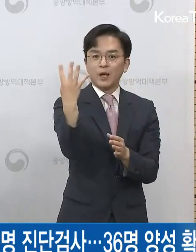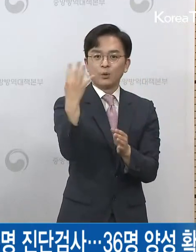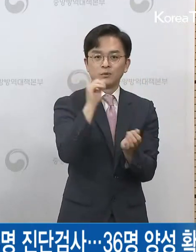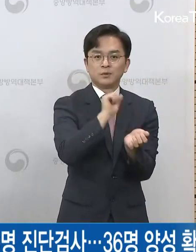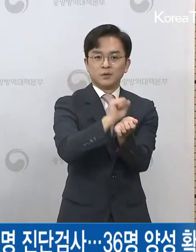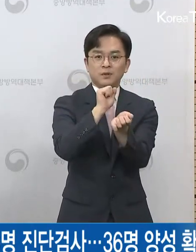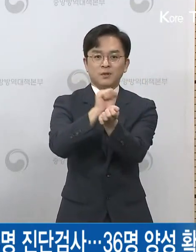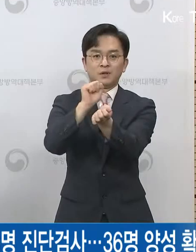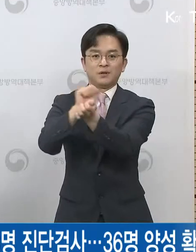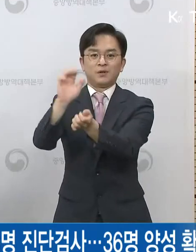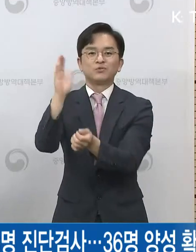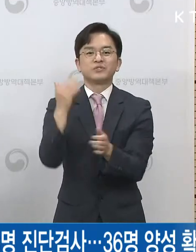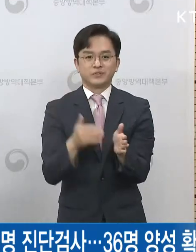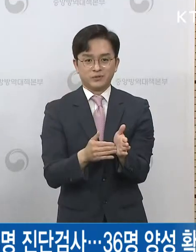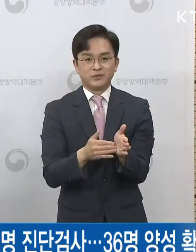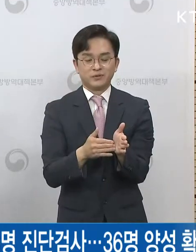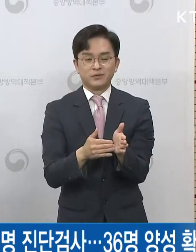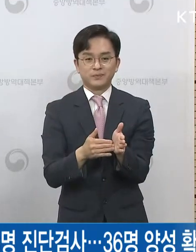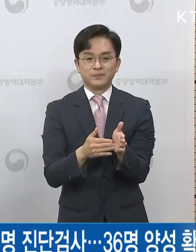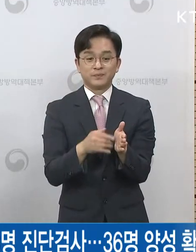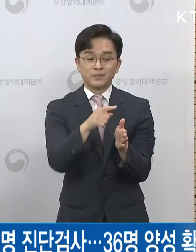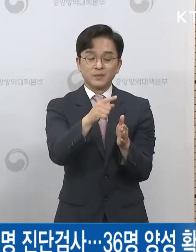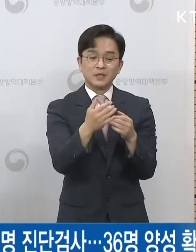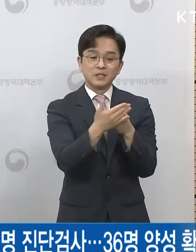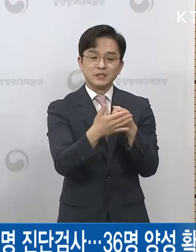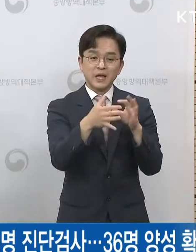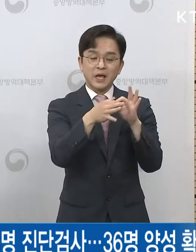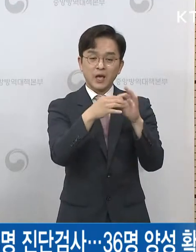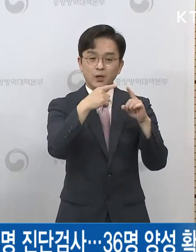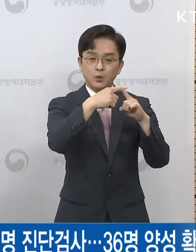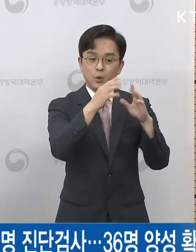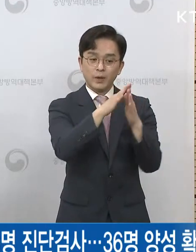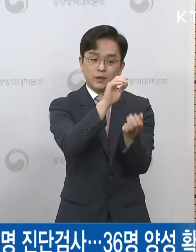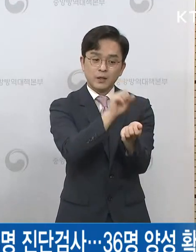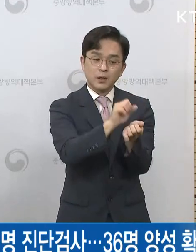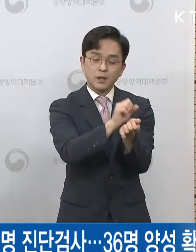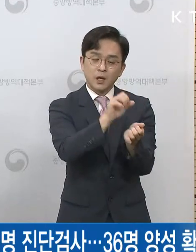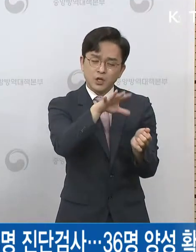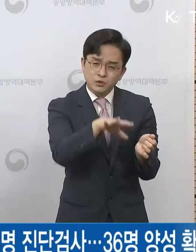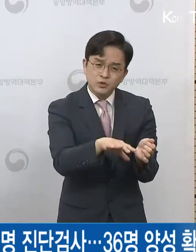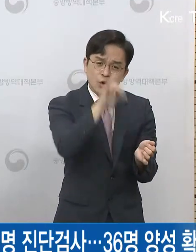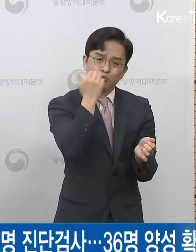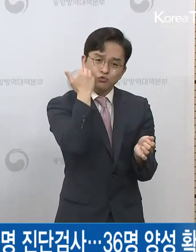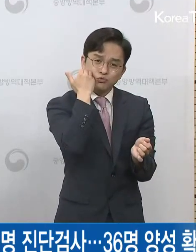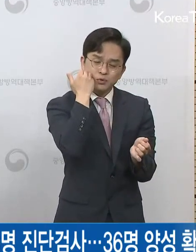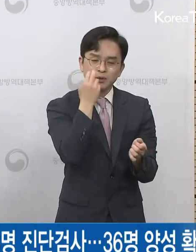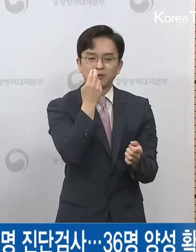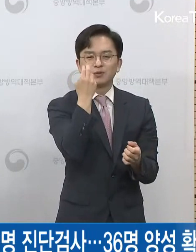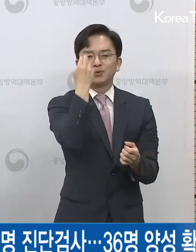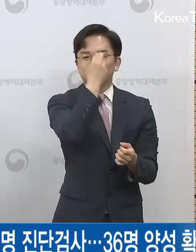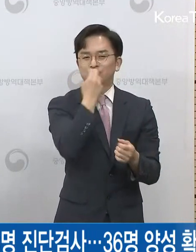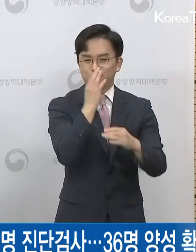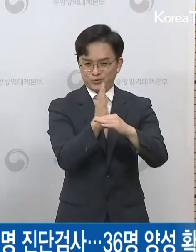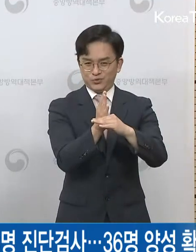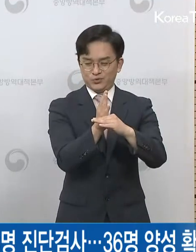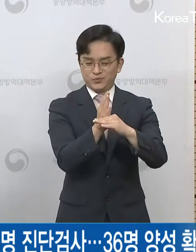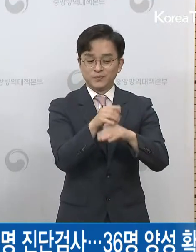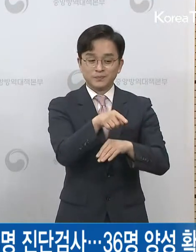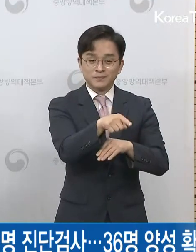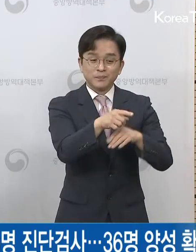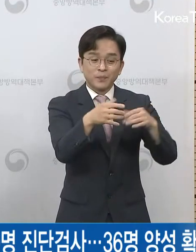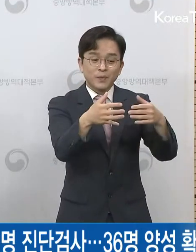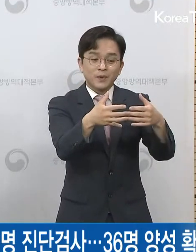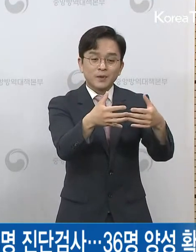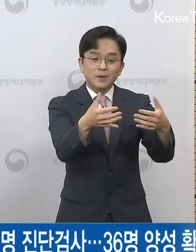최초의 감염 경로에 대해서는 현재 조사가 진행되고 있어서 모임의 어떤